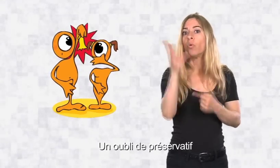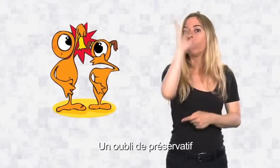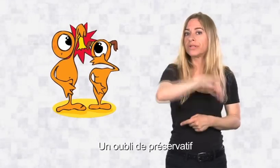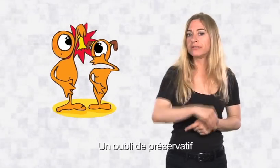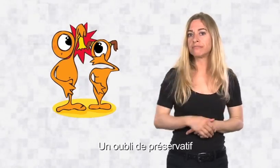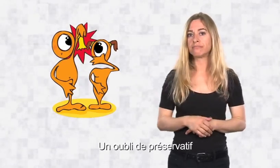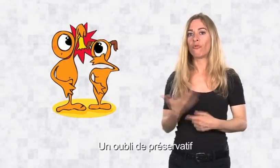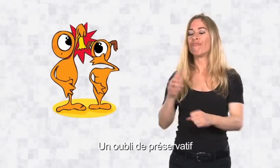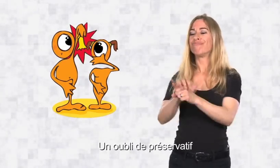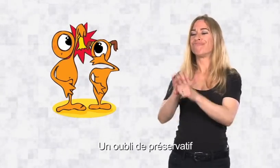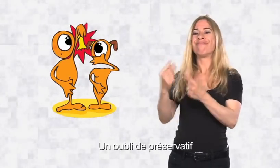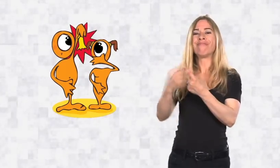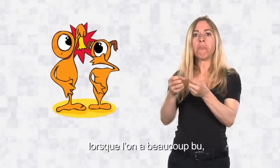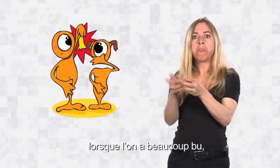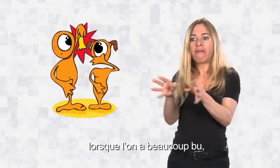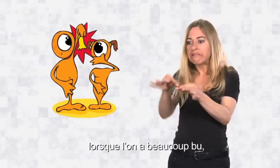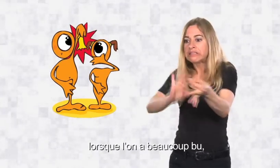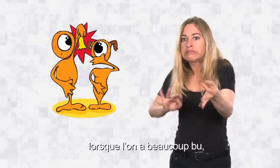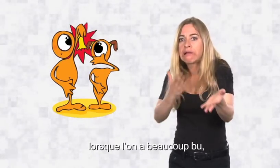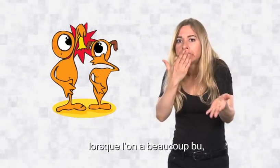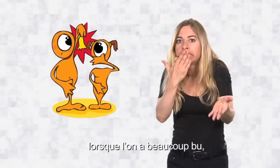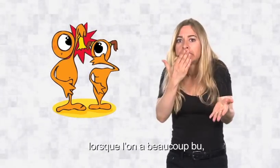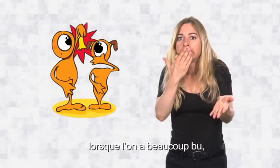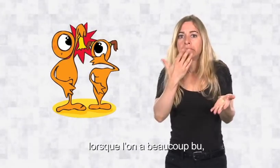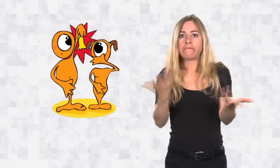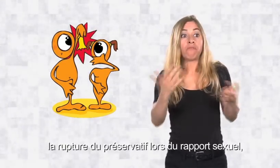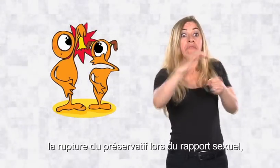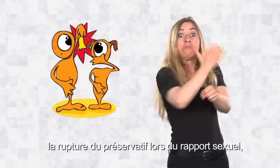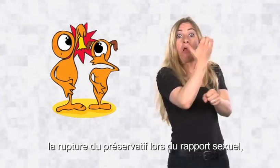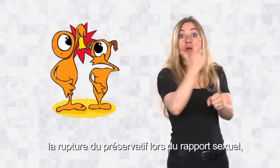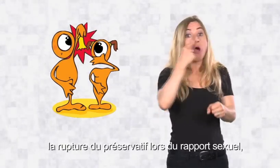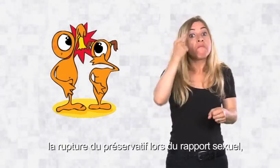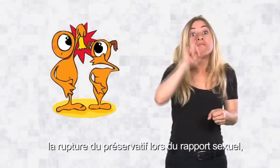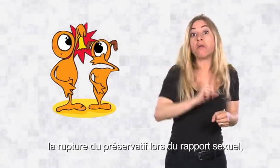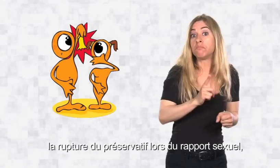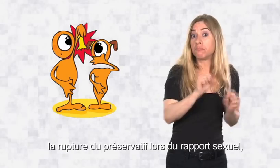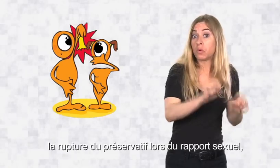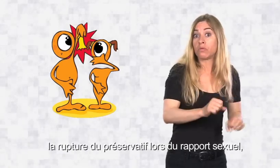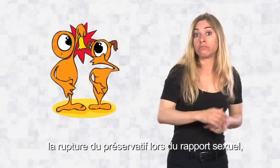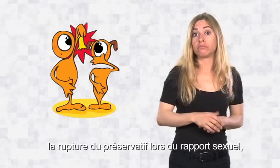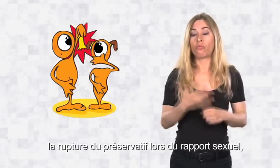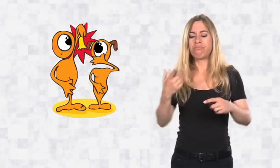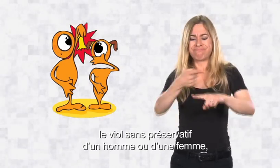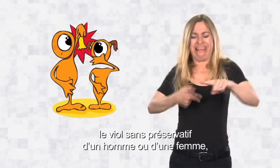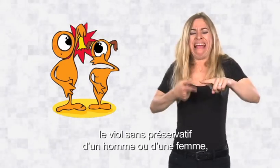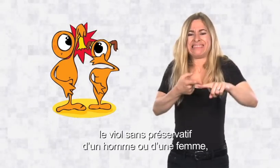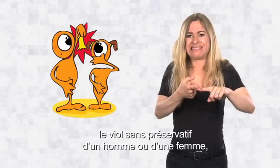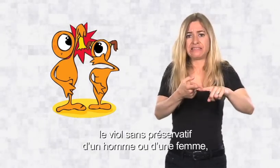préservatif lorsqu'on a beaucoup bu, la rupture du préservatif lors d'un rapport sexuel, le viol sans préservatif d'un homme ou d'une femme,